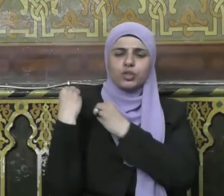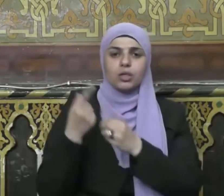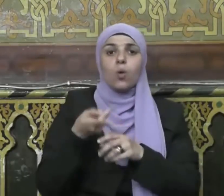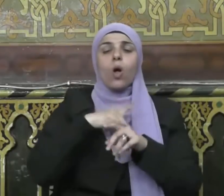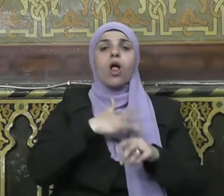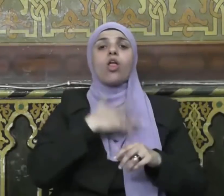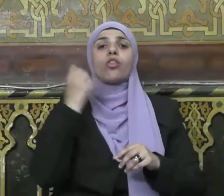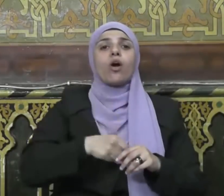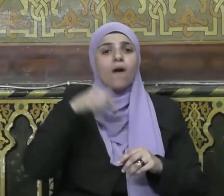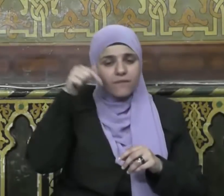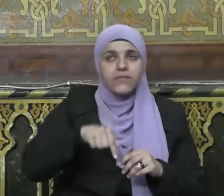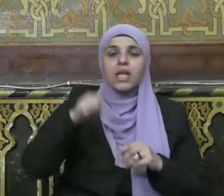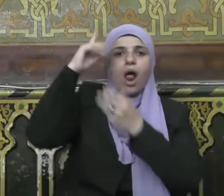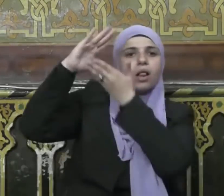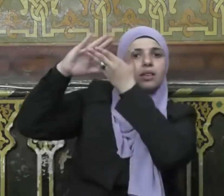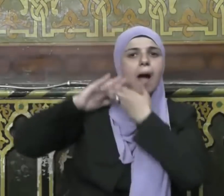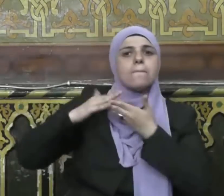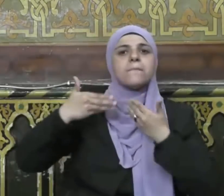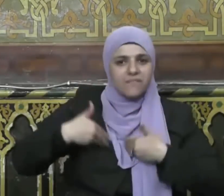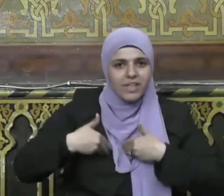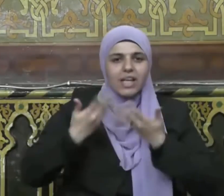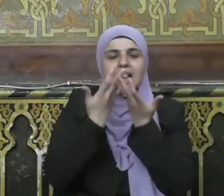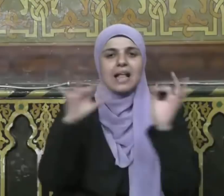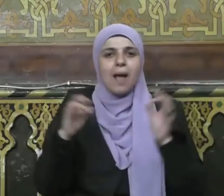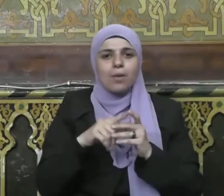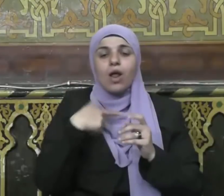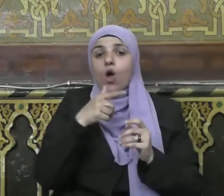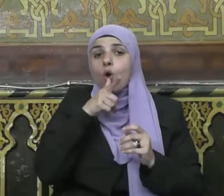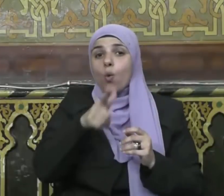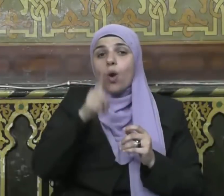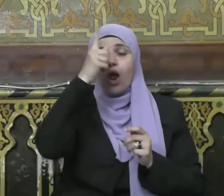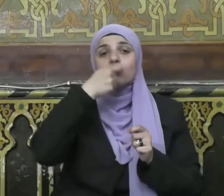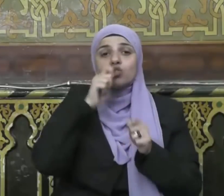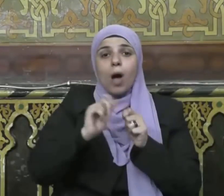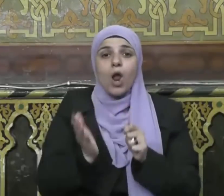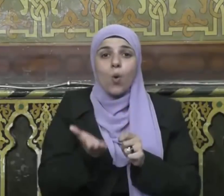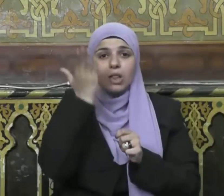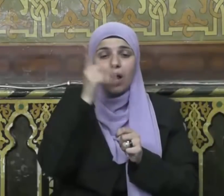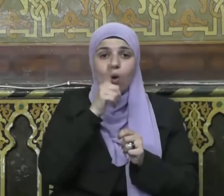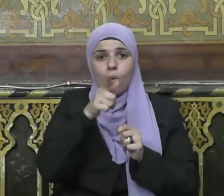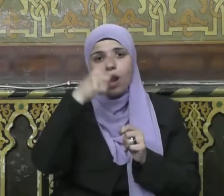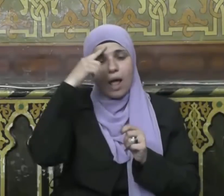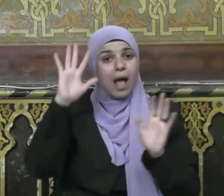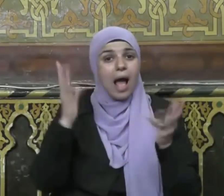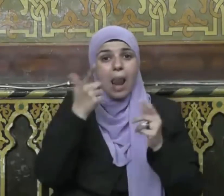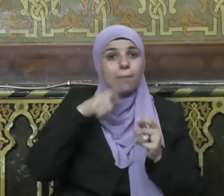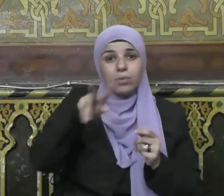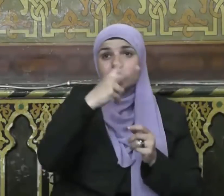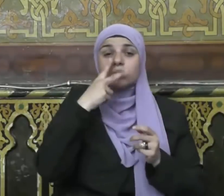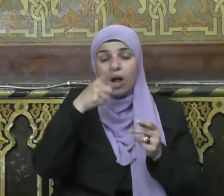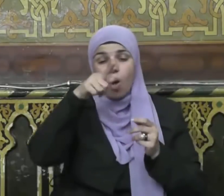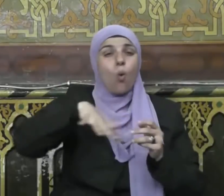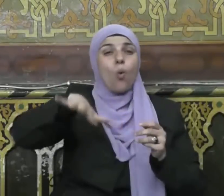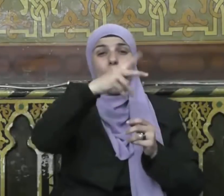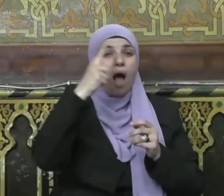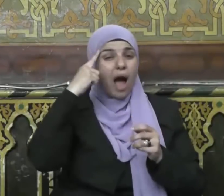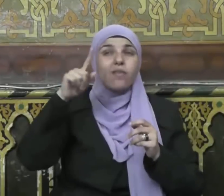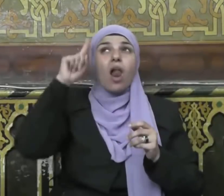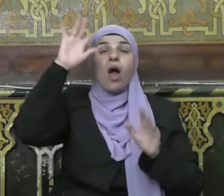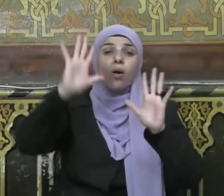لله لا يدخلها الرياء وقيل إنه أحب العبادات إلى الله عز وجل فالصائم